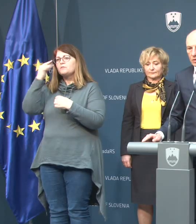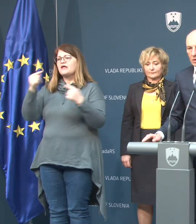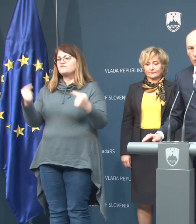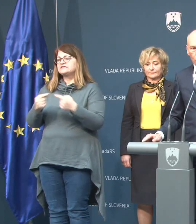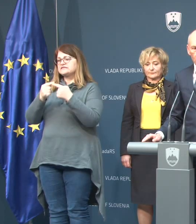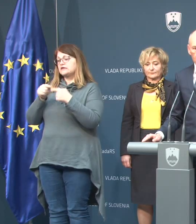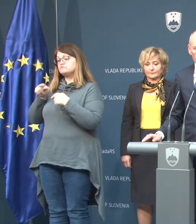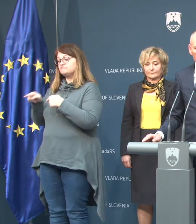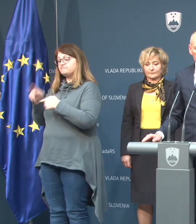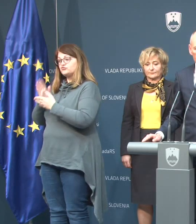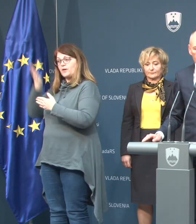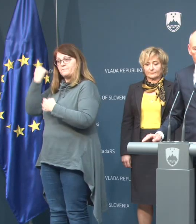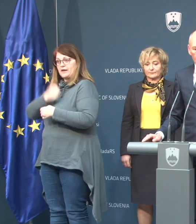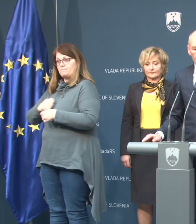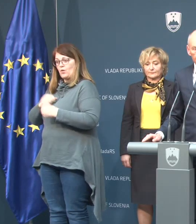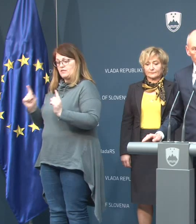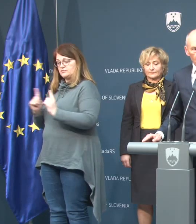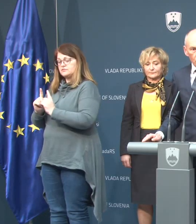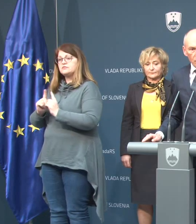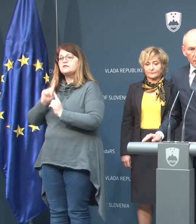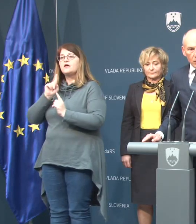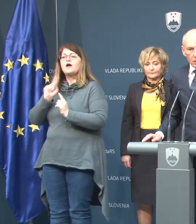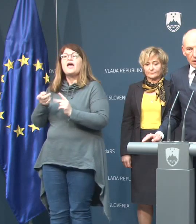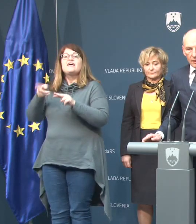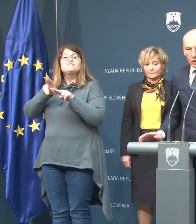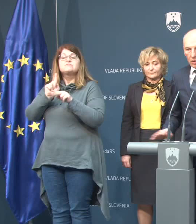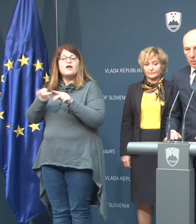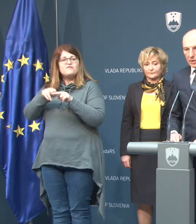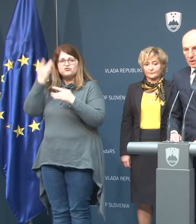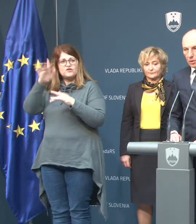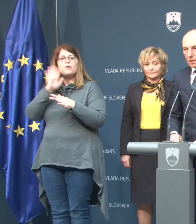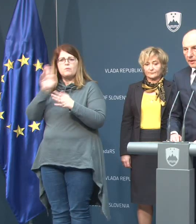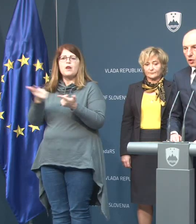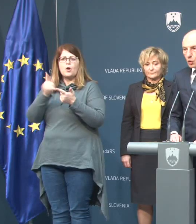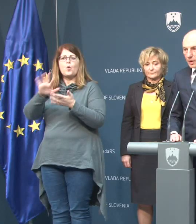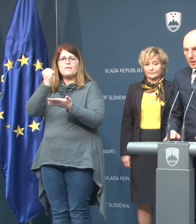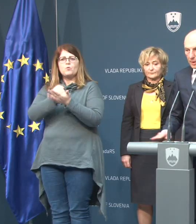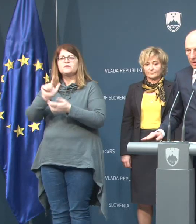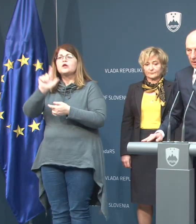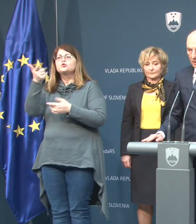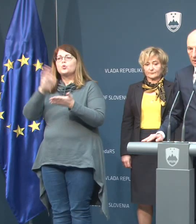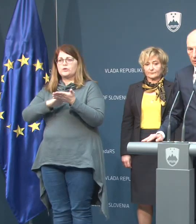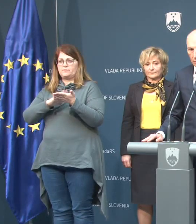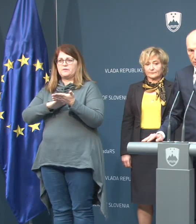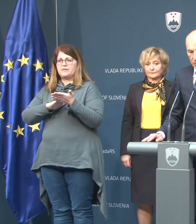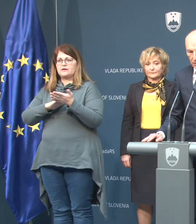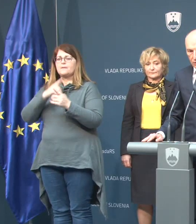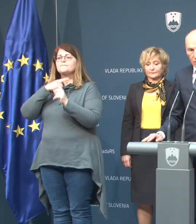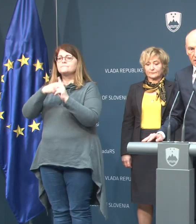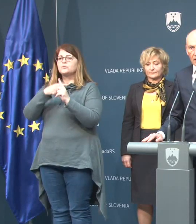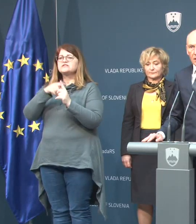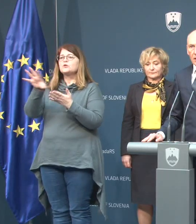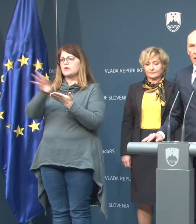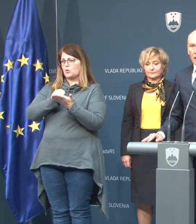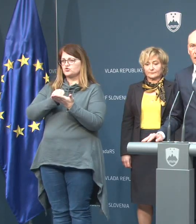stiku z okuženo osebo. Kaj več trenutno ne vemo, lahko vam pa potredimo drugi primer pozitivnega